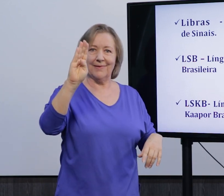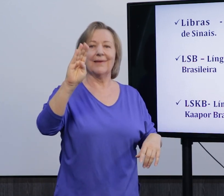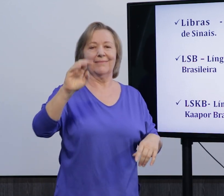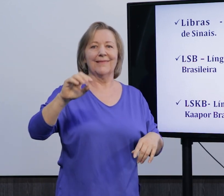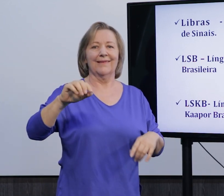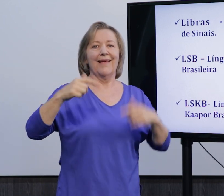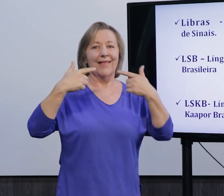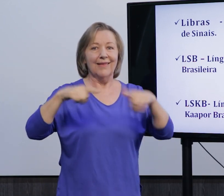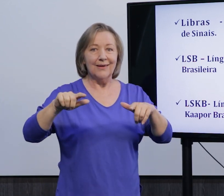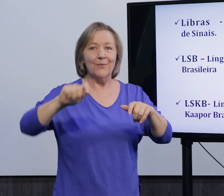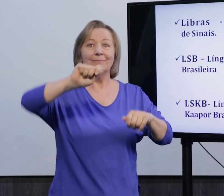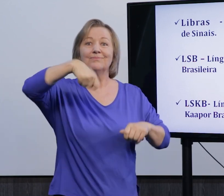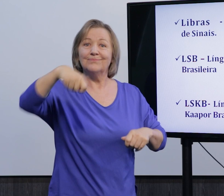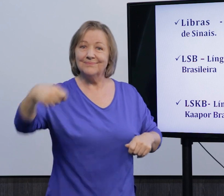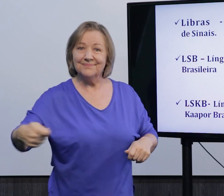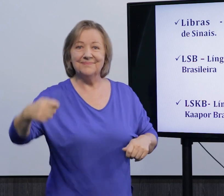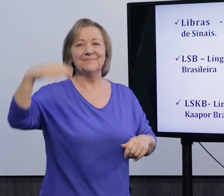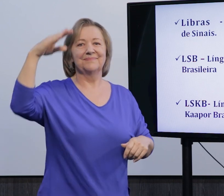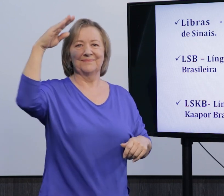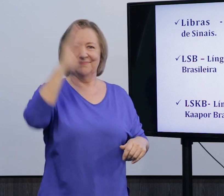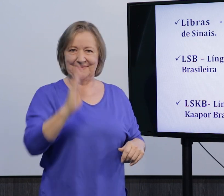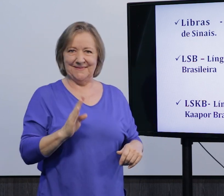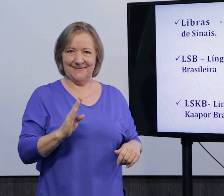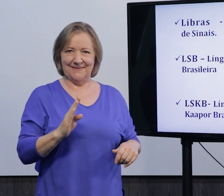nomenclatura LSB, língua de sinais brasileira.